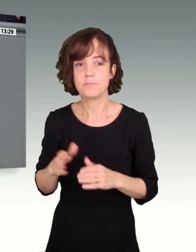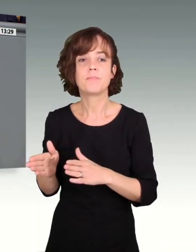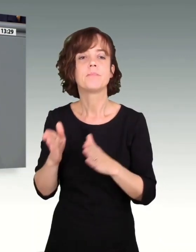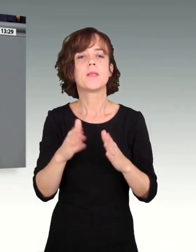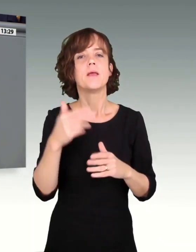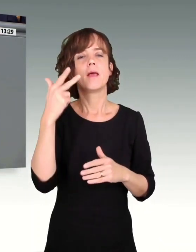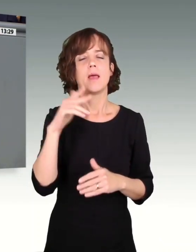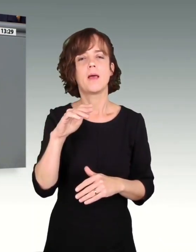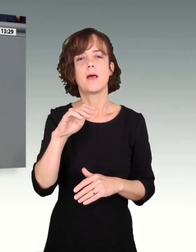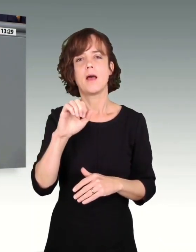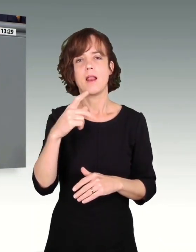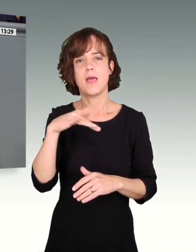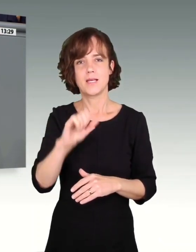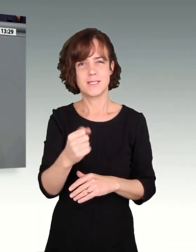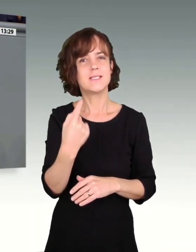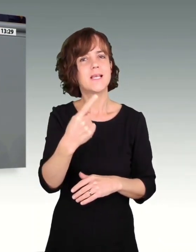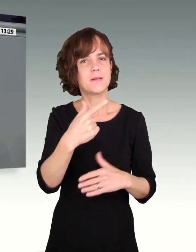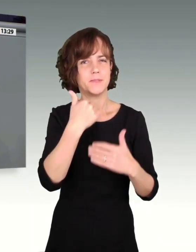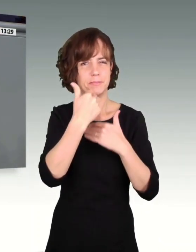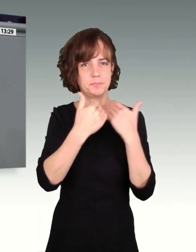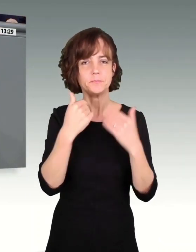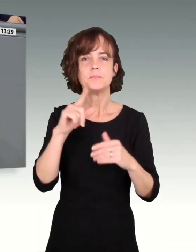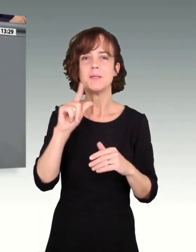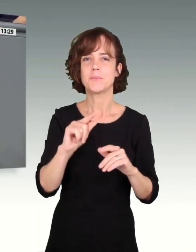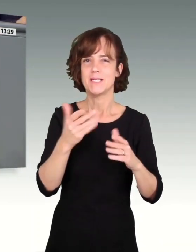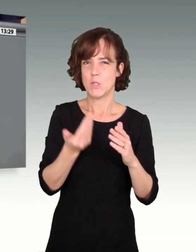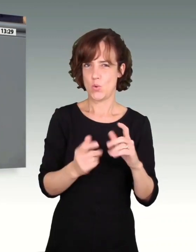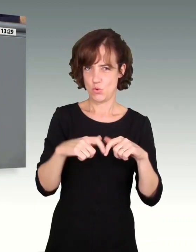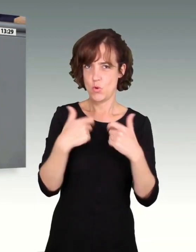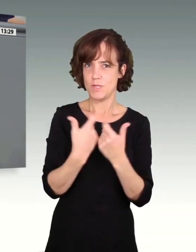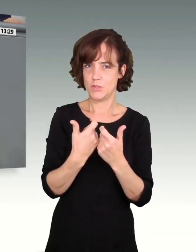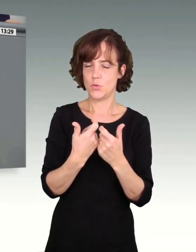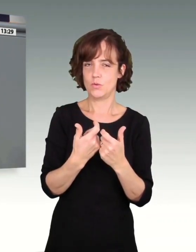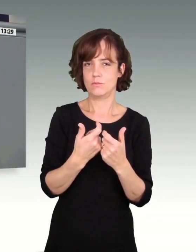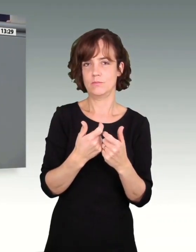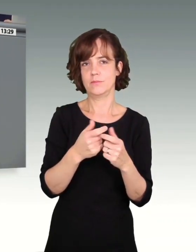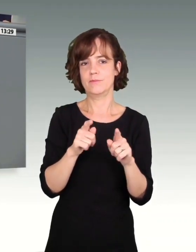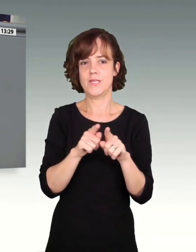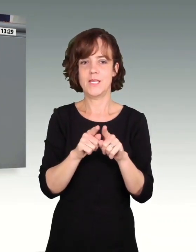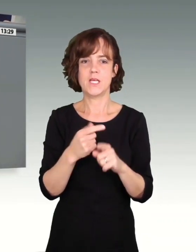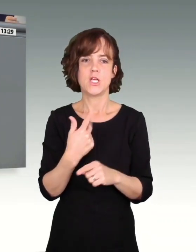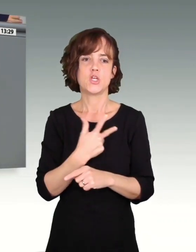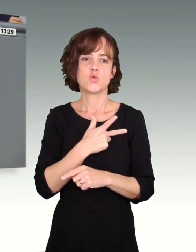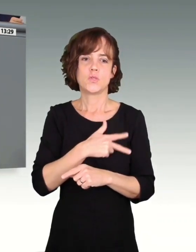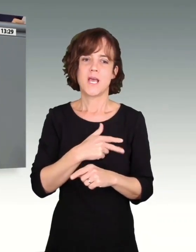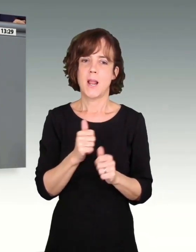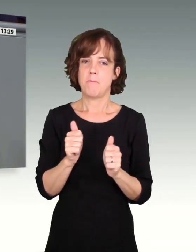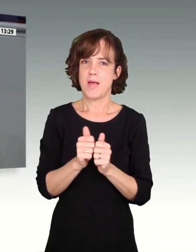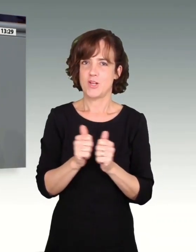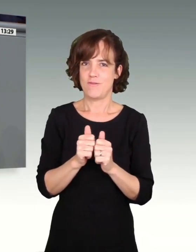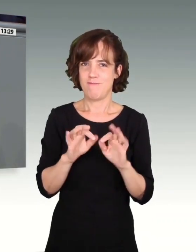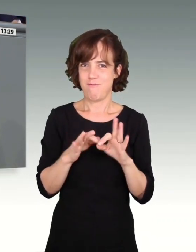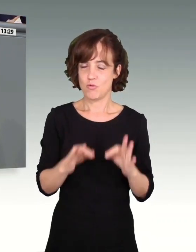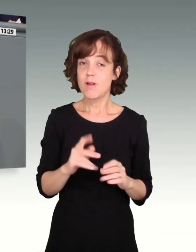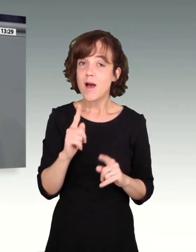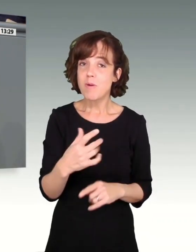Sie haben darüber ausgeführt, dass die Mindestlohnkommission analog zur Sozialpartnerin schafft funktionieren würde. Das Problem ist